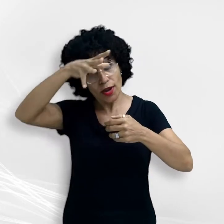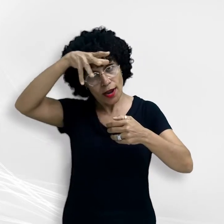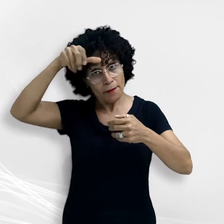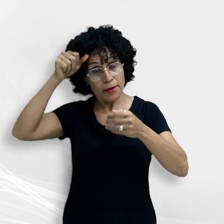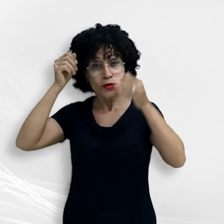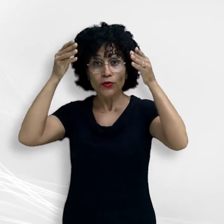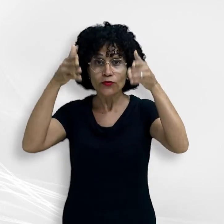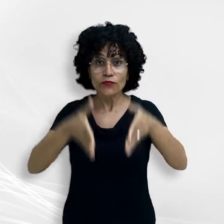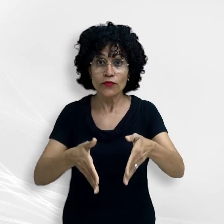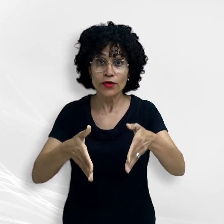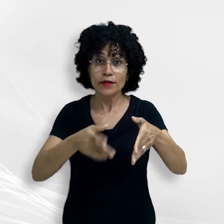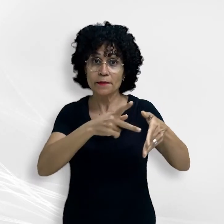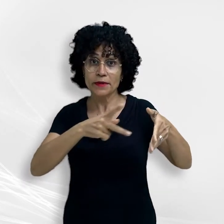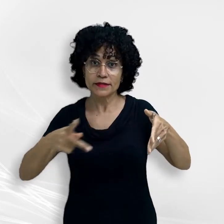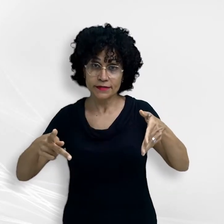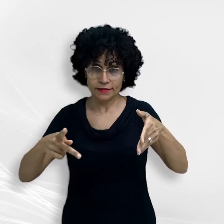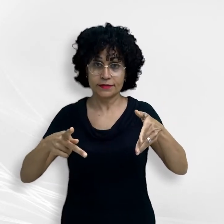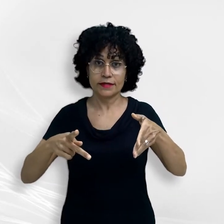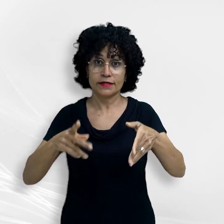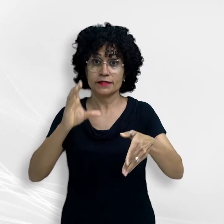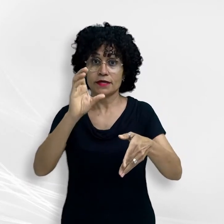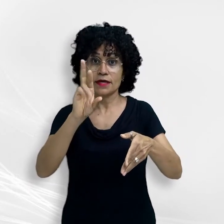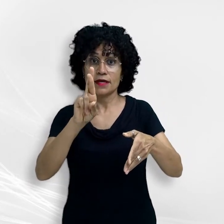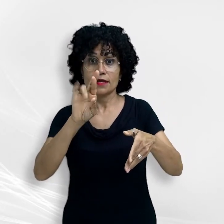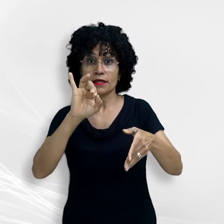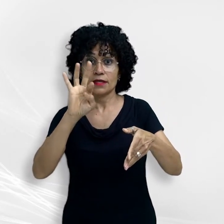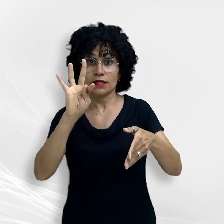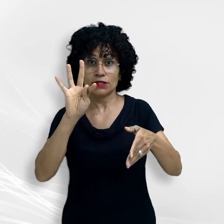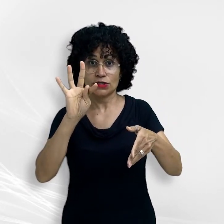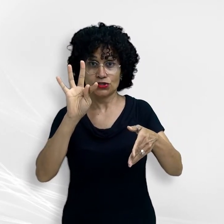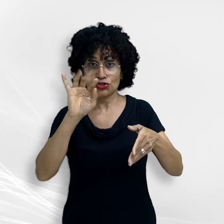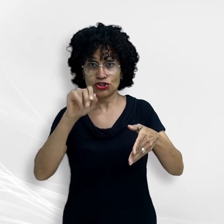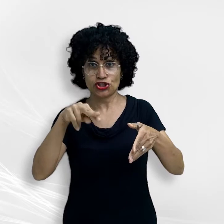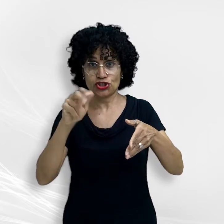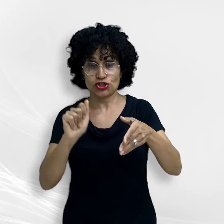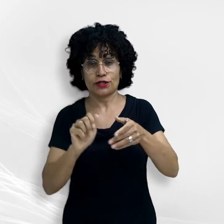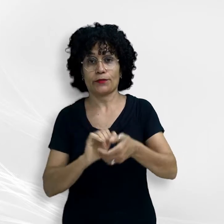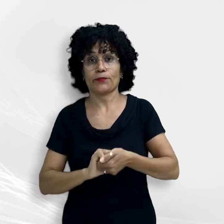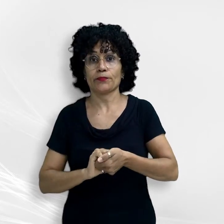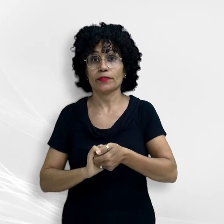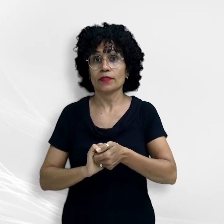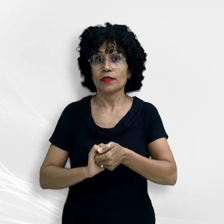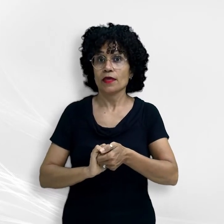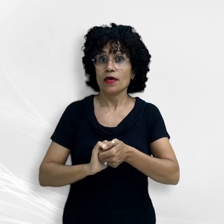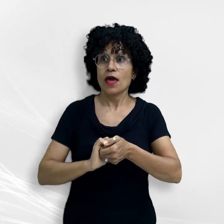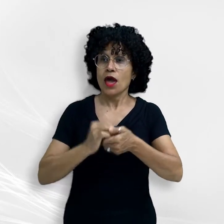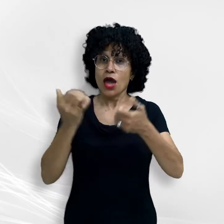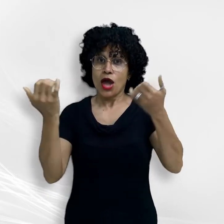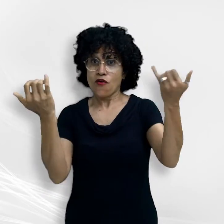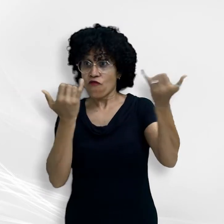Amazônia em Foco e Presidente da Abrampa, Cristina Seixas. Mais informações pelo e-mail